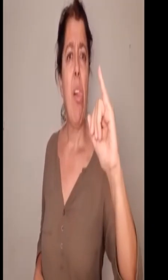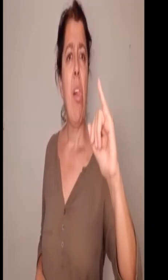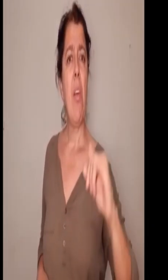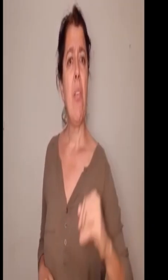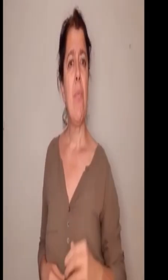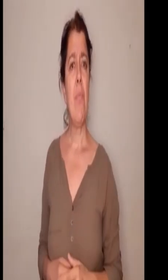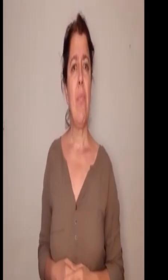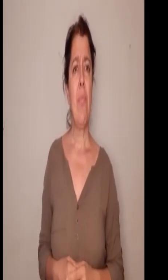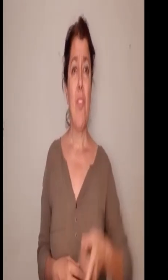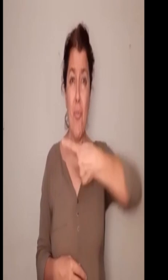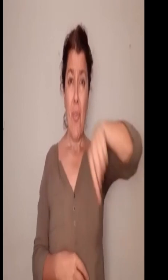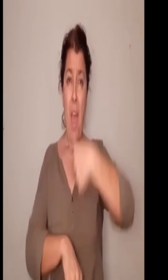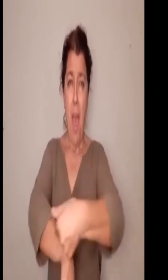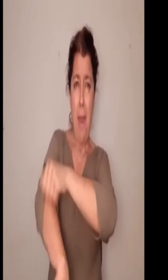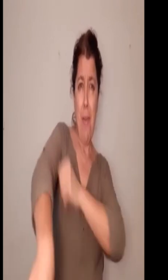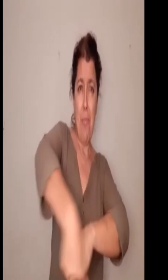corazón